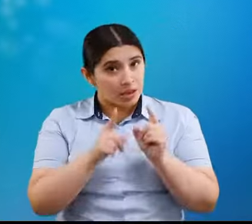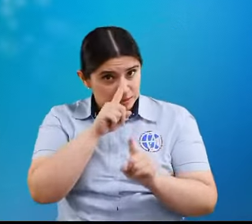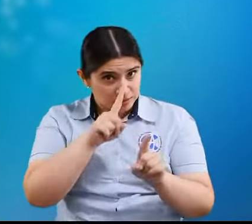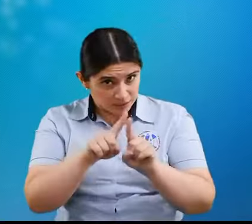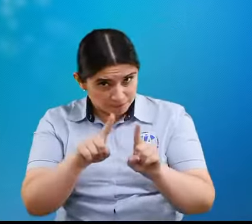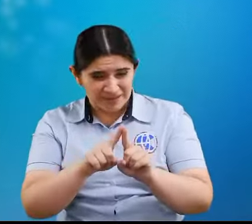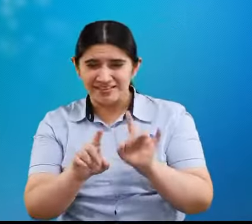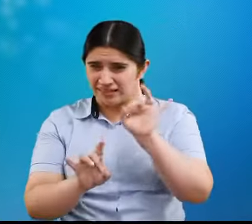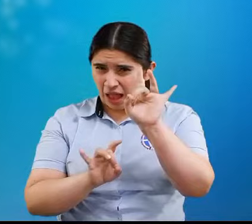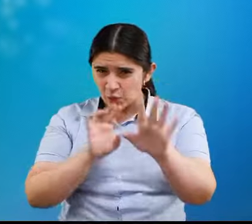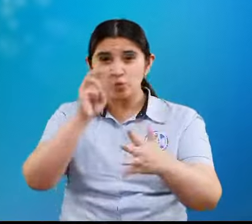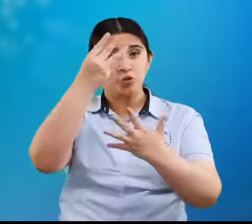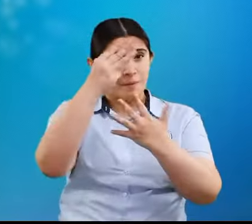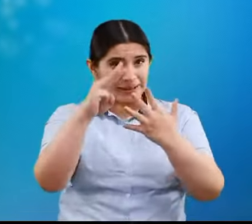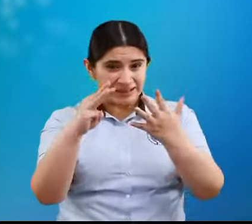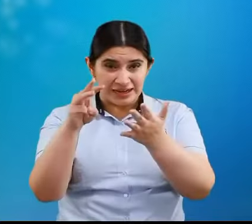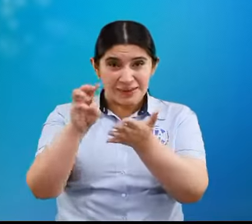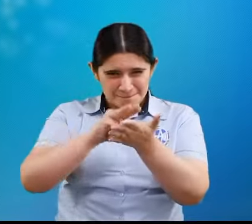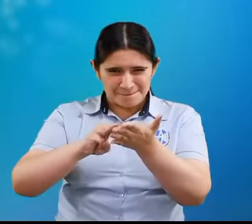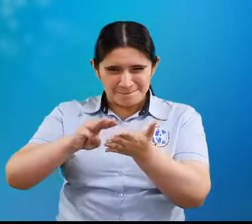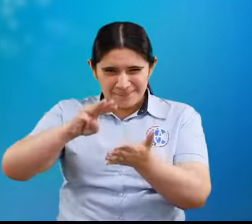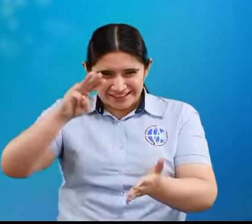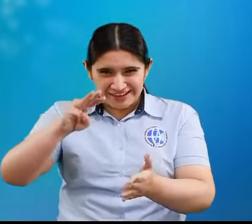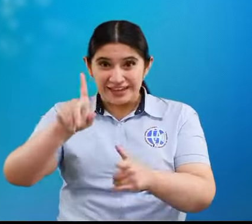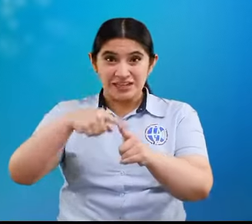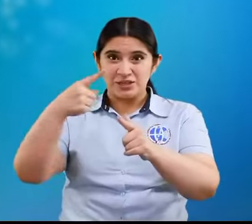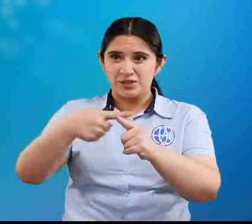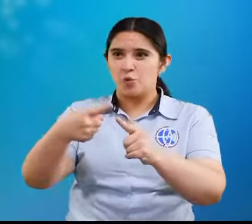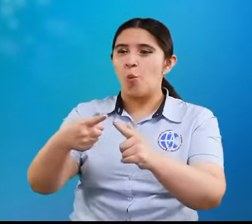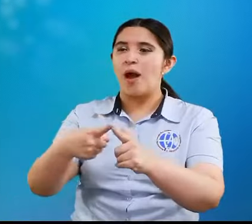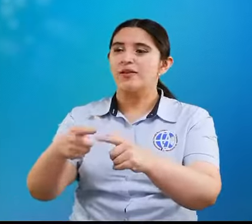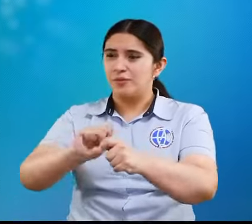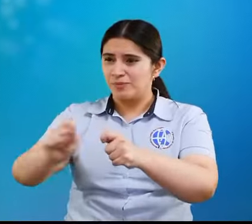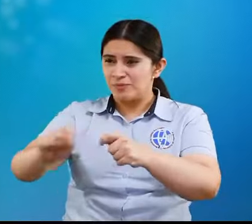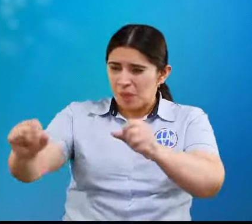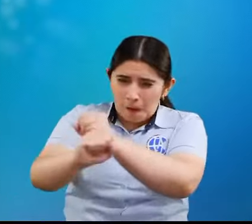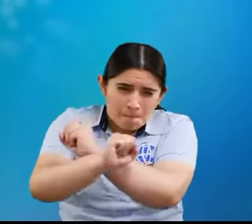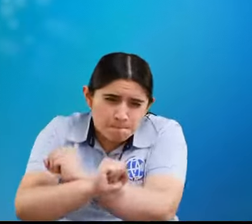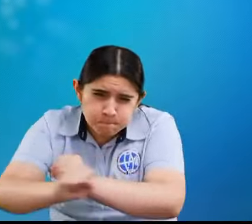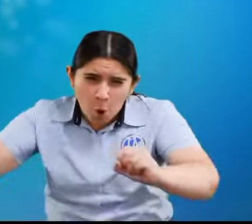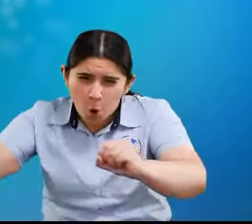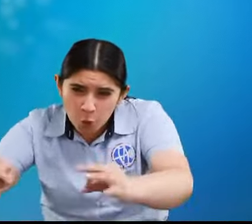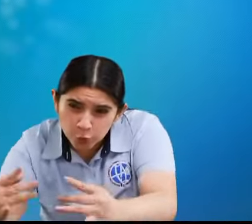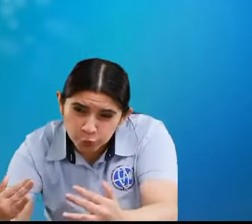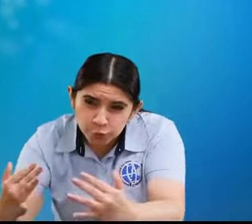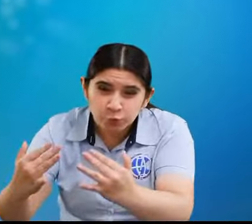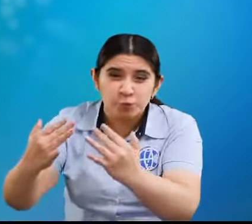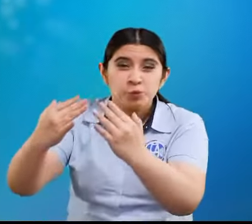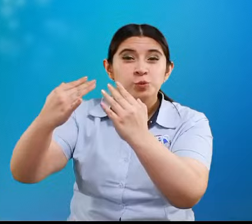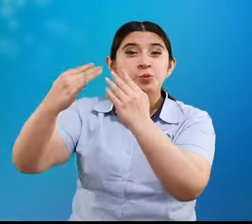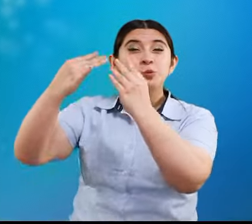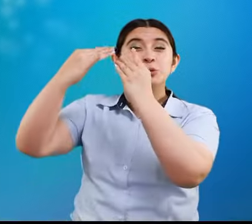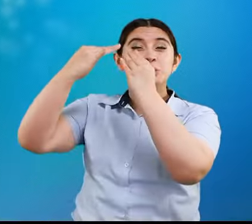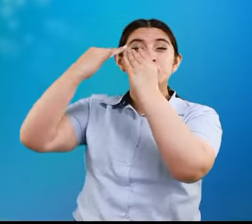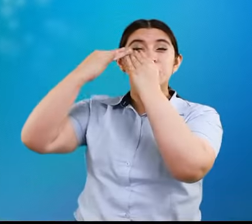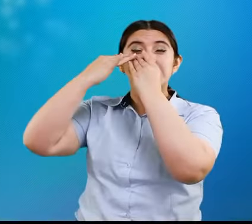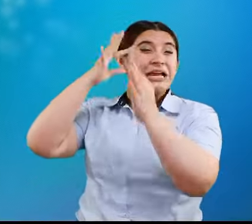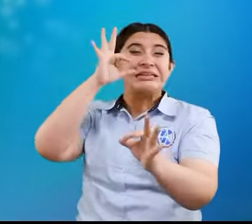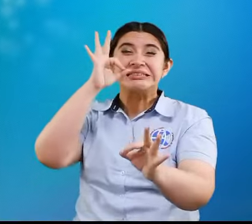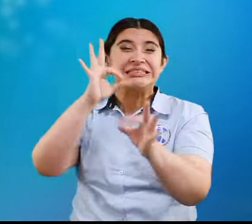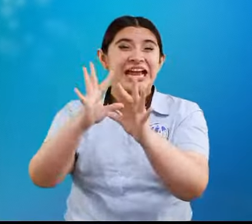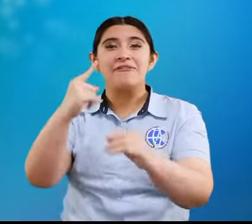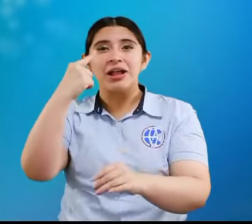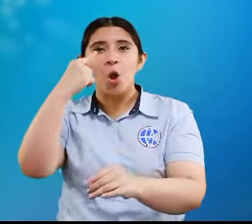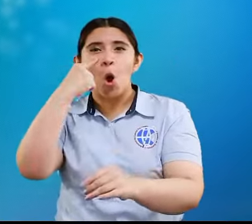un uso distinto. Hay materiales que con la extrusión se distribuyen en el aire y viajan